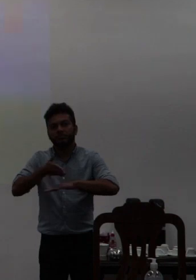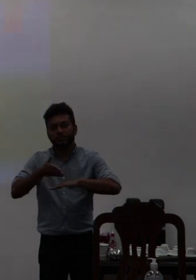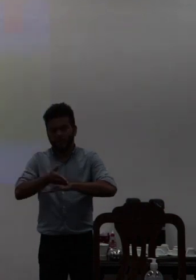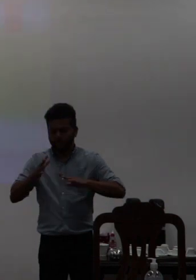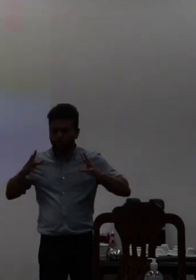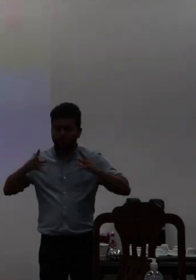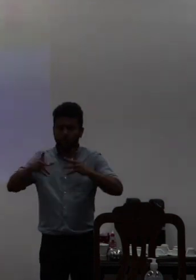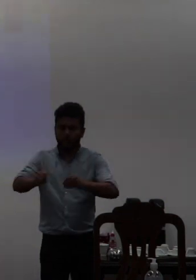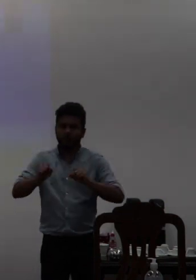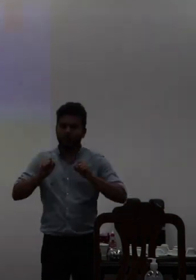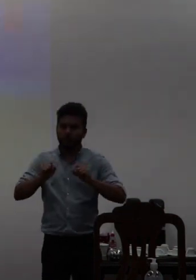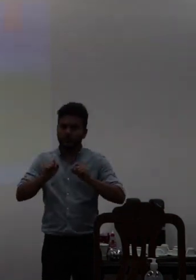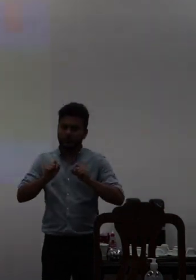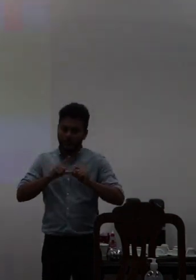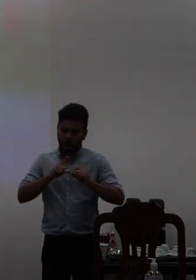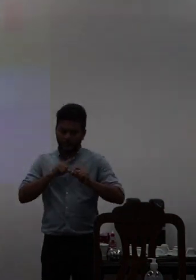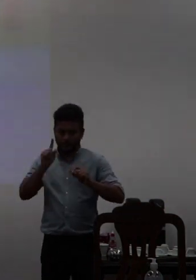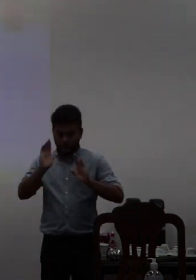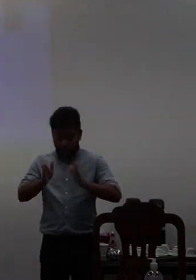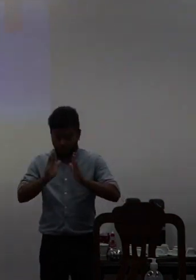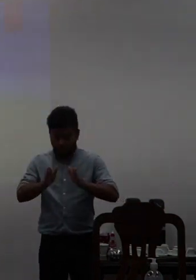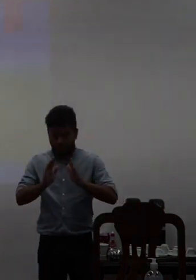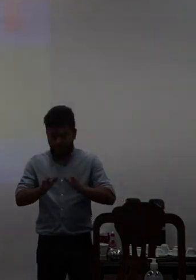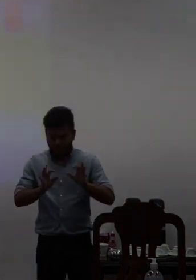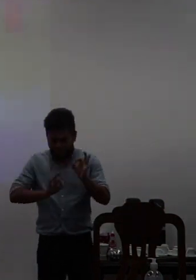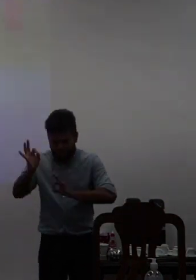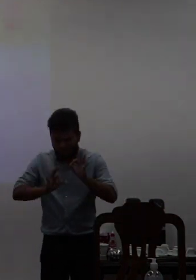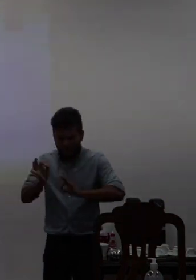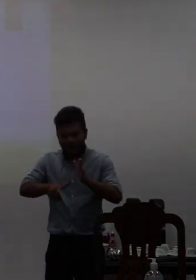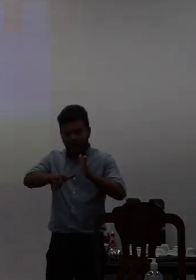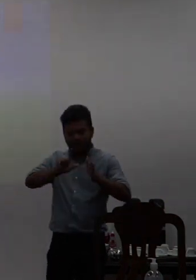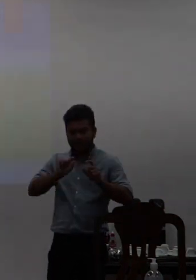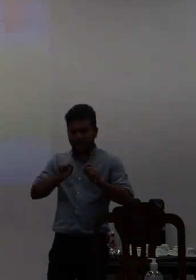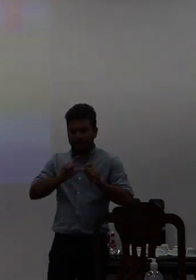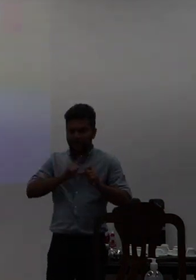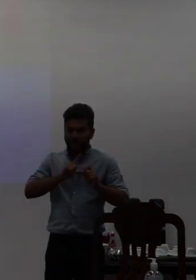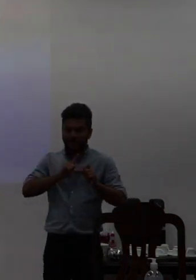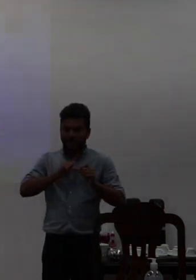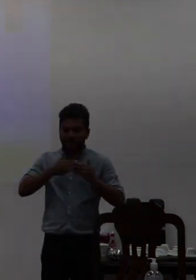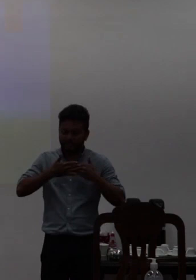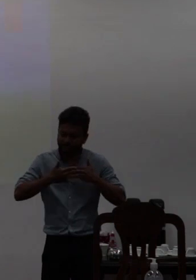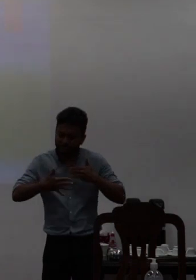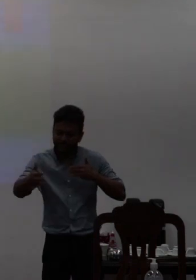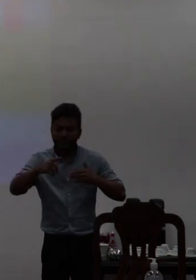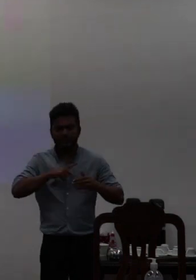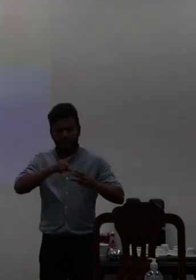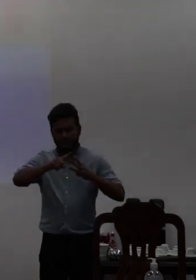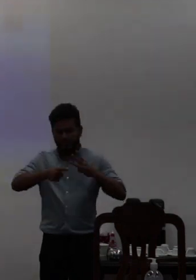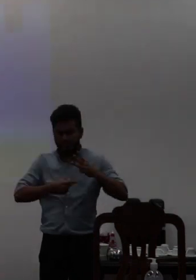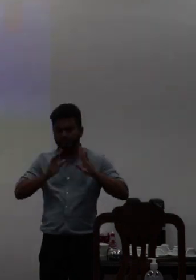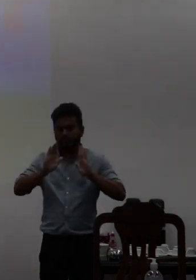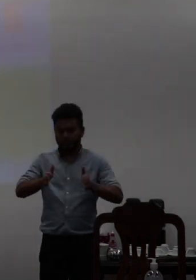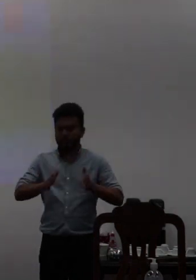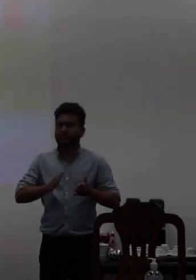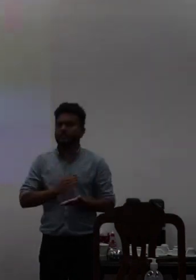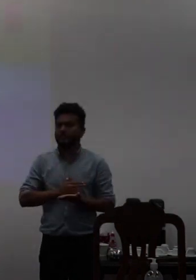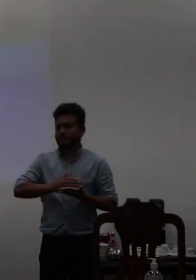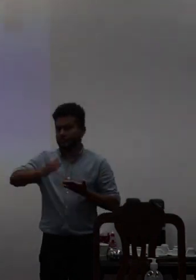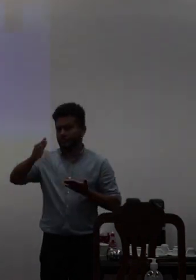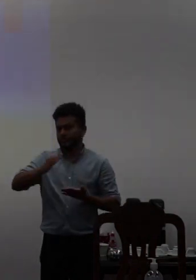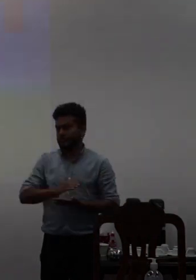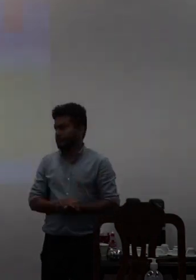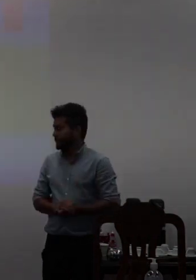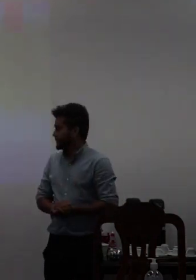construído a partir daquele momento foi com base nesses três pilares ok então assim